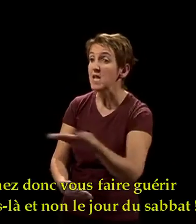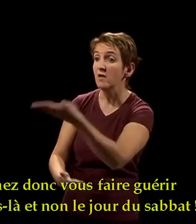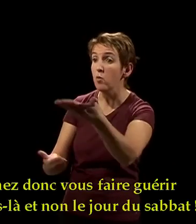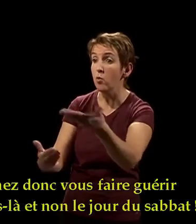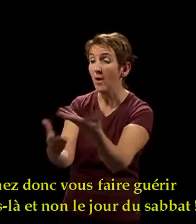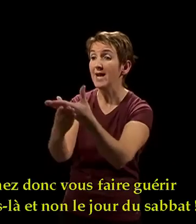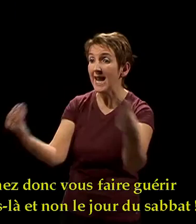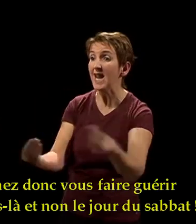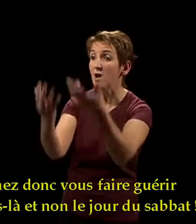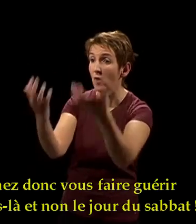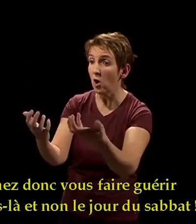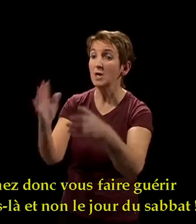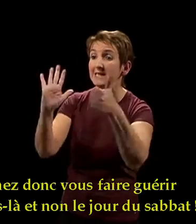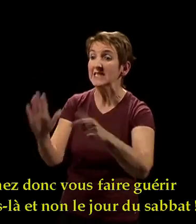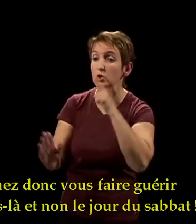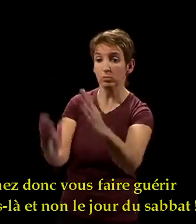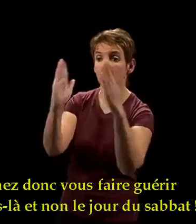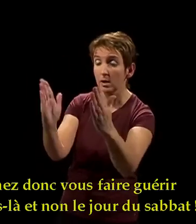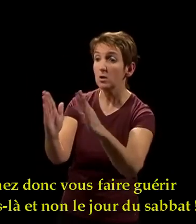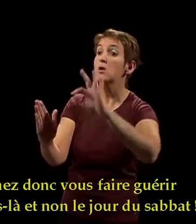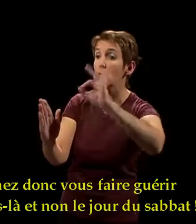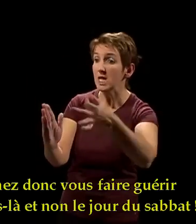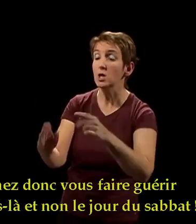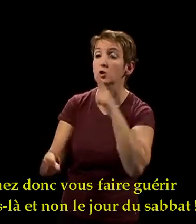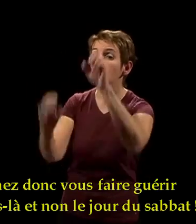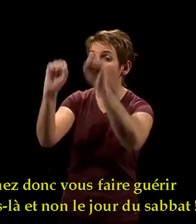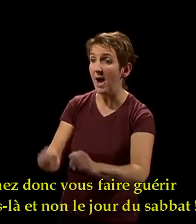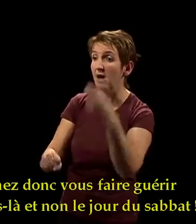» Venez donc vous faire guérir ces jours-là et non le jour du sabbat.